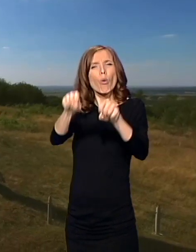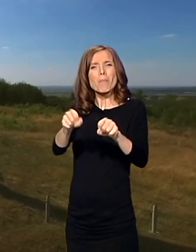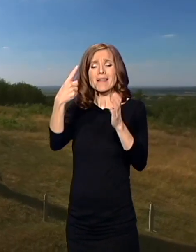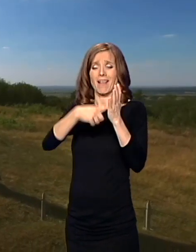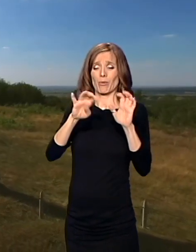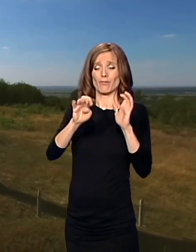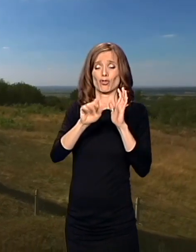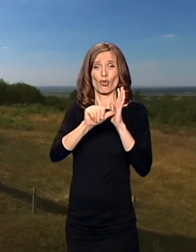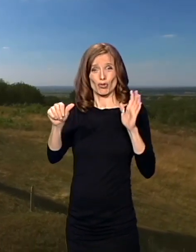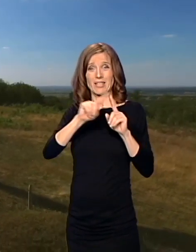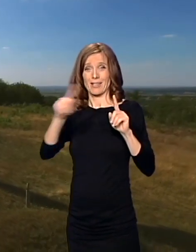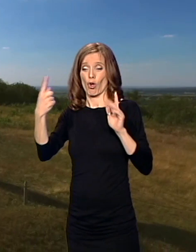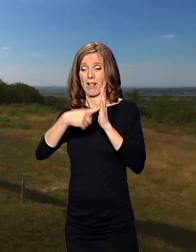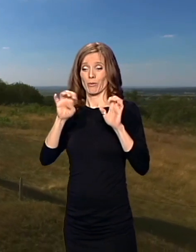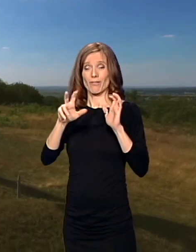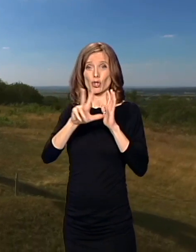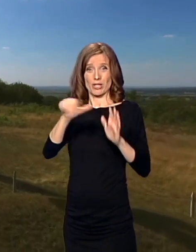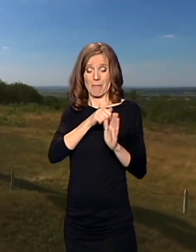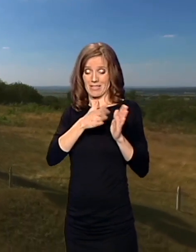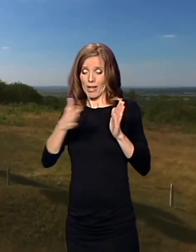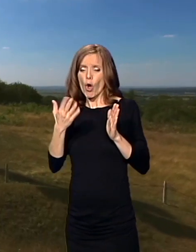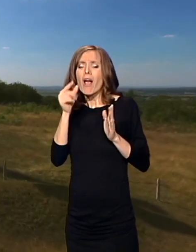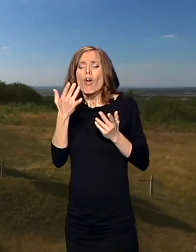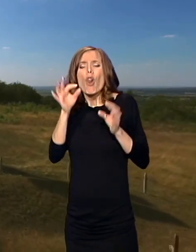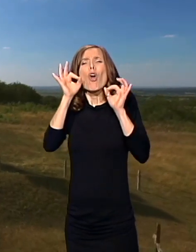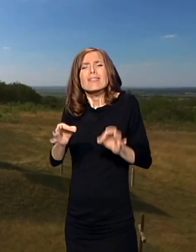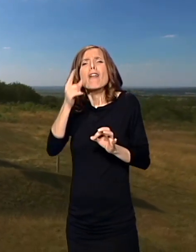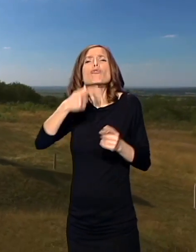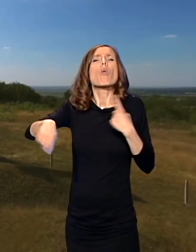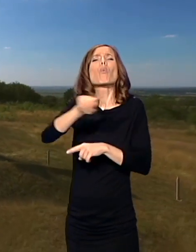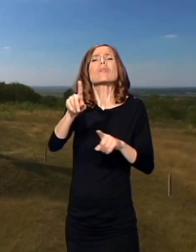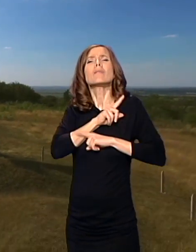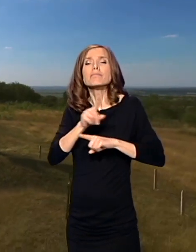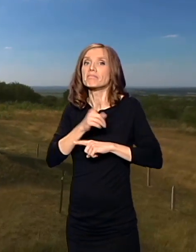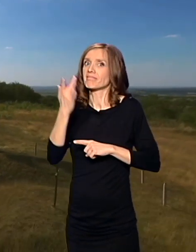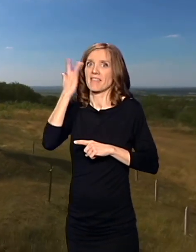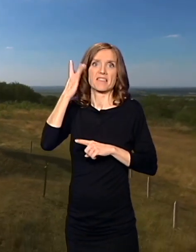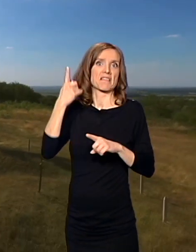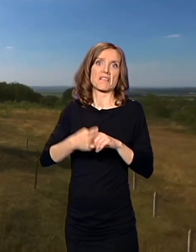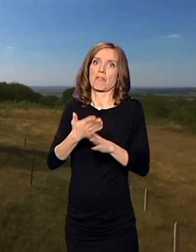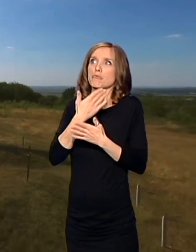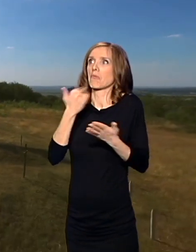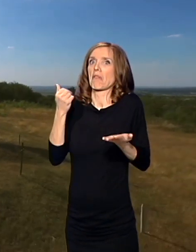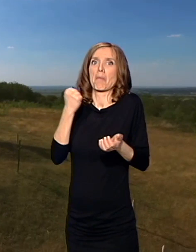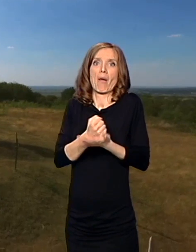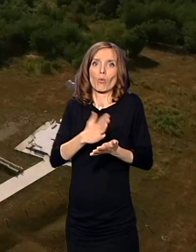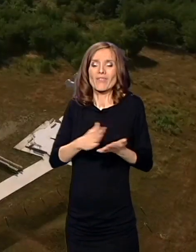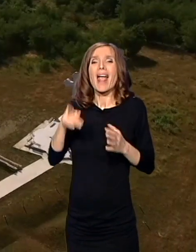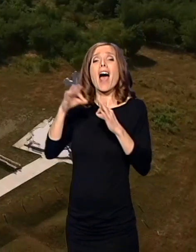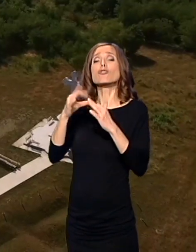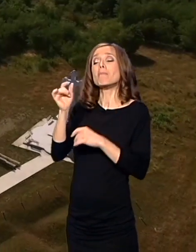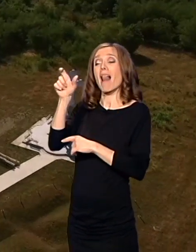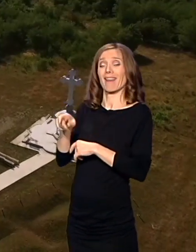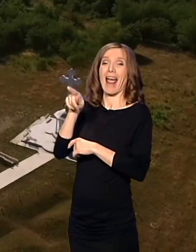do 1918. godine nikada nije tačno utvrđeno. Arčebal Drajs u svojim istraživanjima posle rata